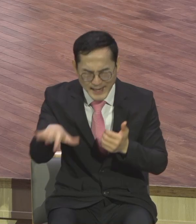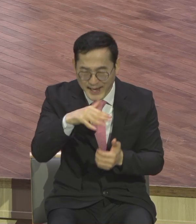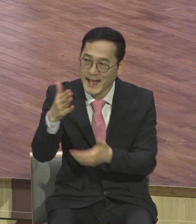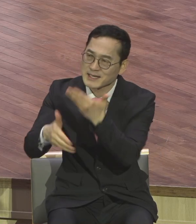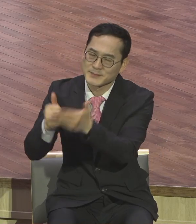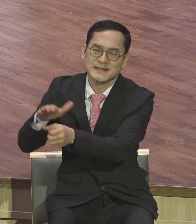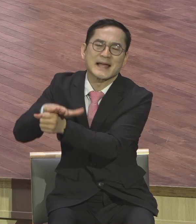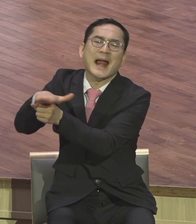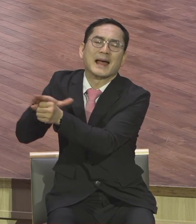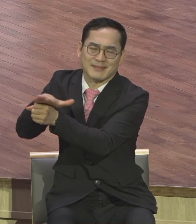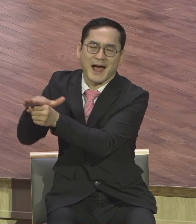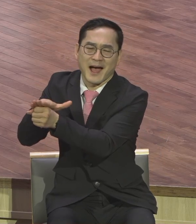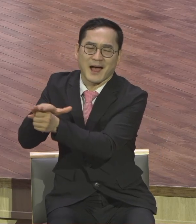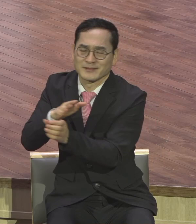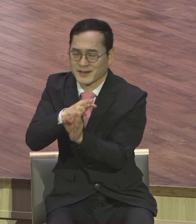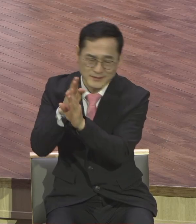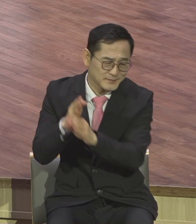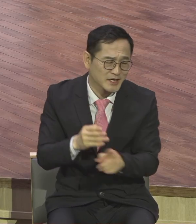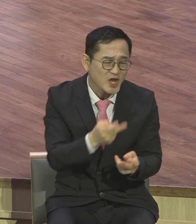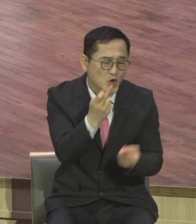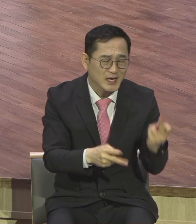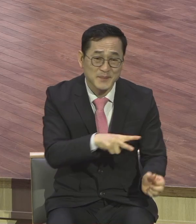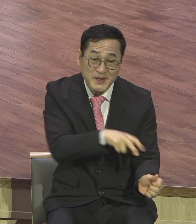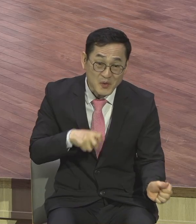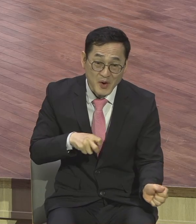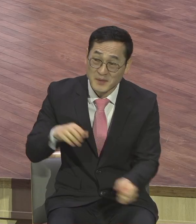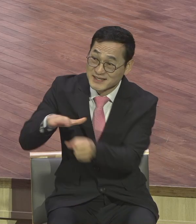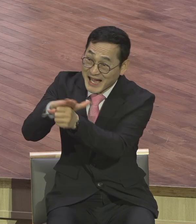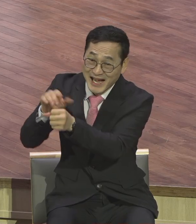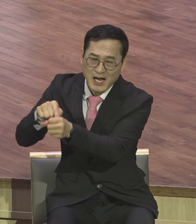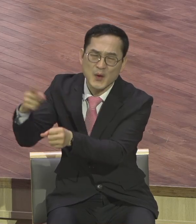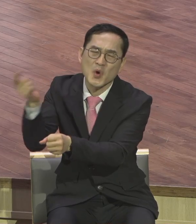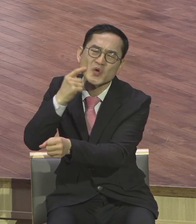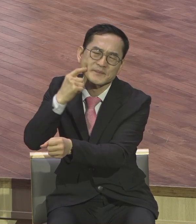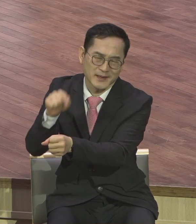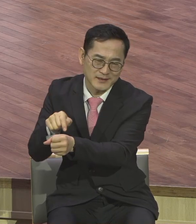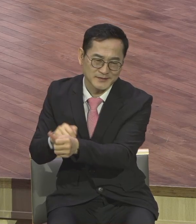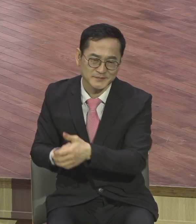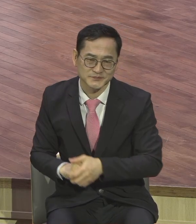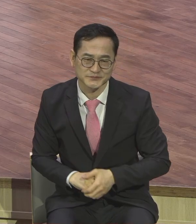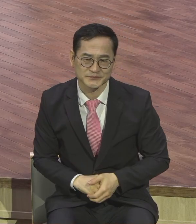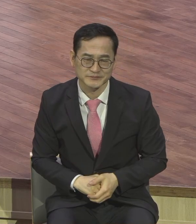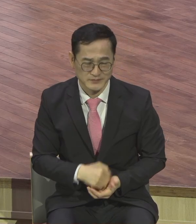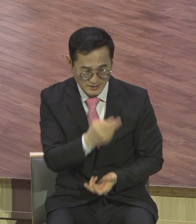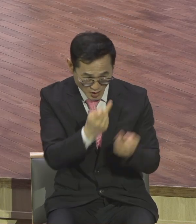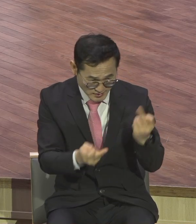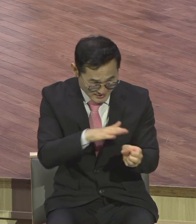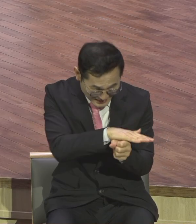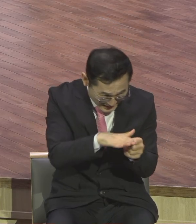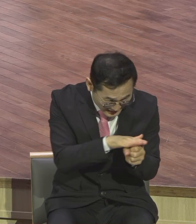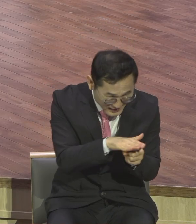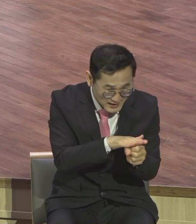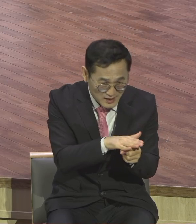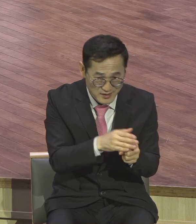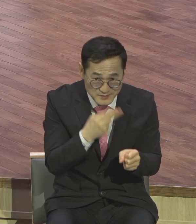형제를 미워하면 이는 거짓말하는 자니 보는 바 그 형제를 사랑하지 않는 자는 보지 못하는 바